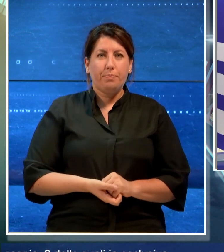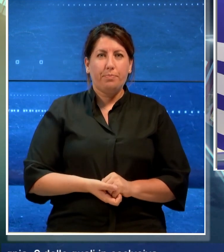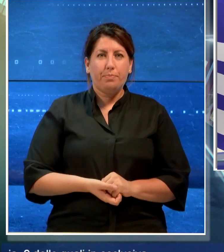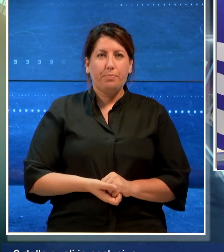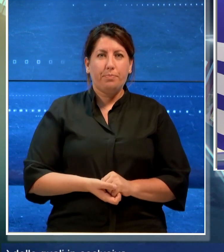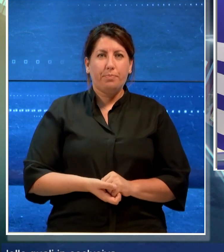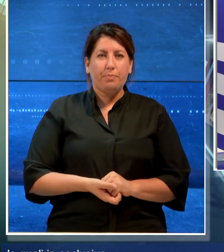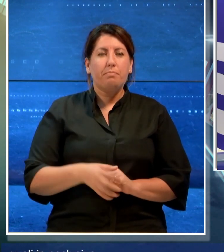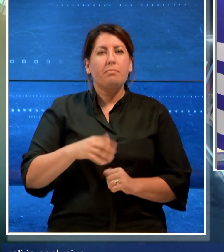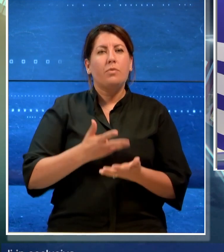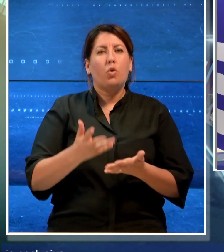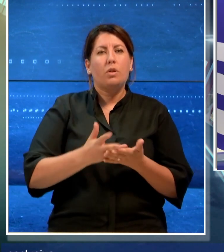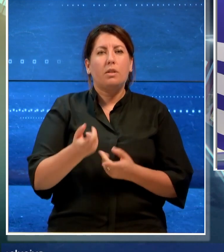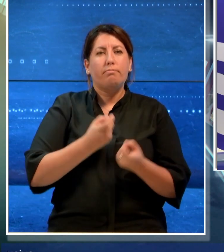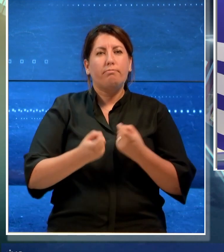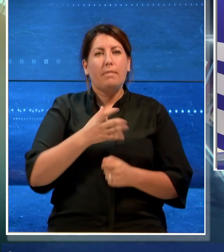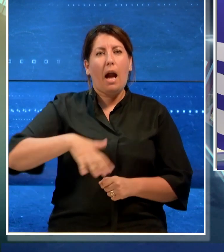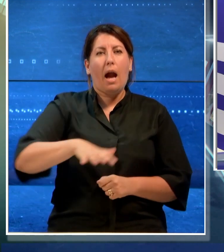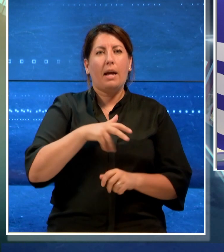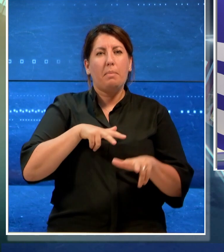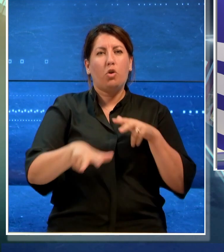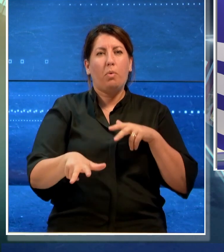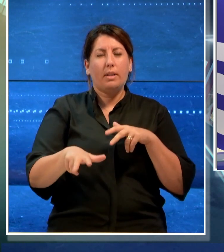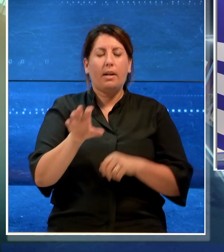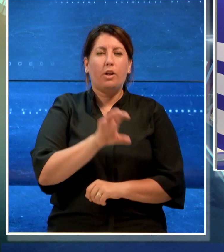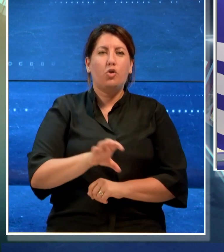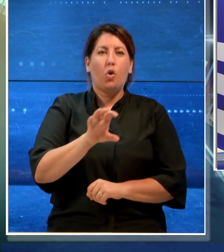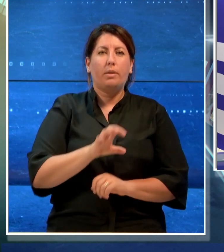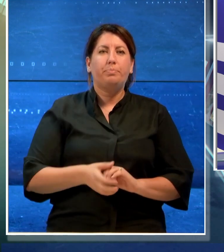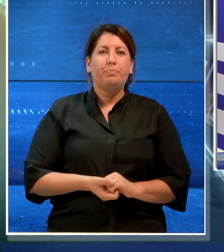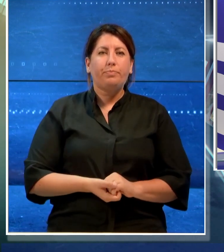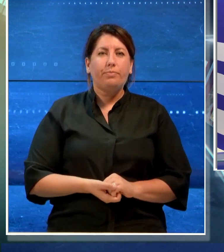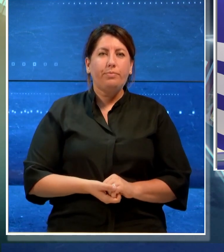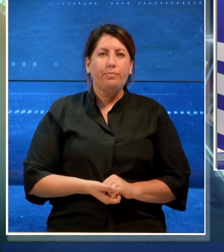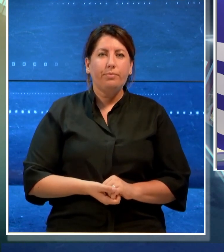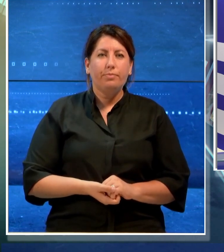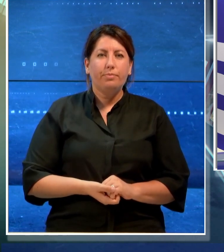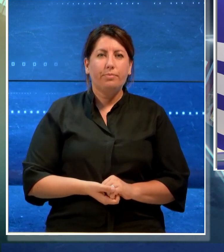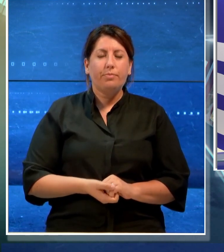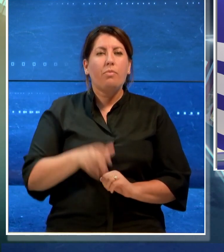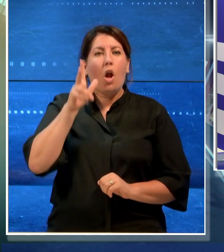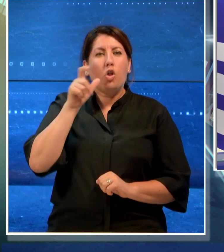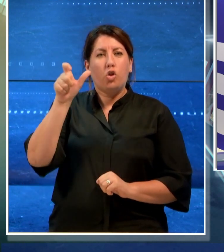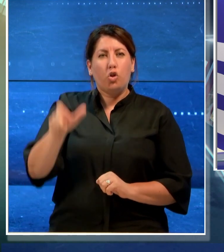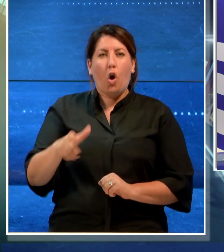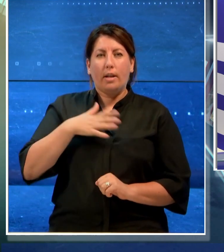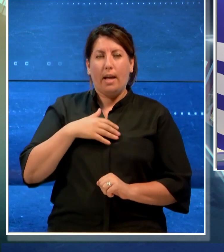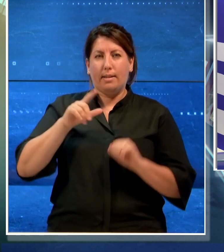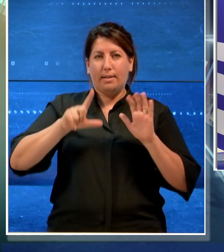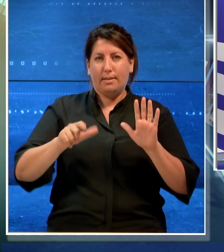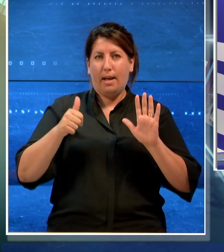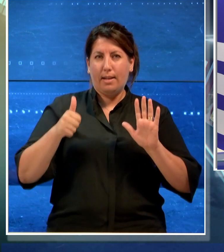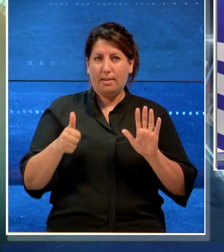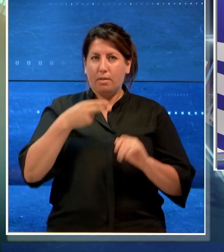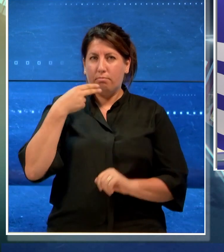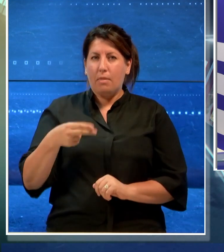E adesso le notizie provenienti dall'area metropolitana e dalla regione. Una donna di 76 anni,